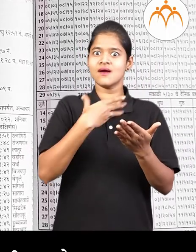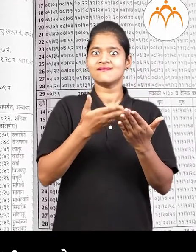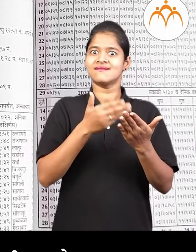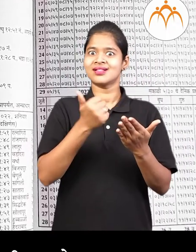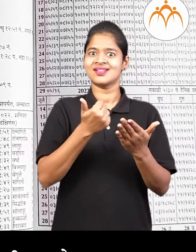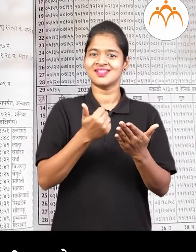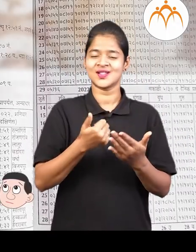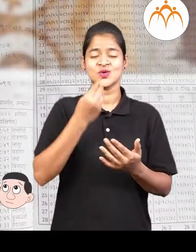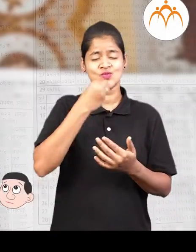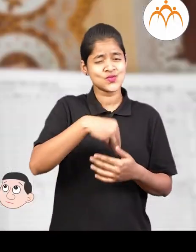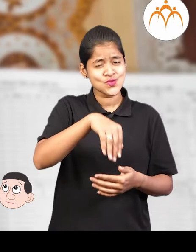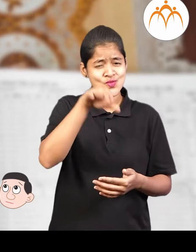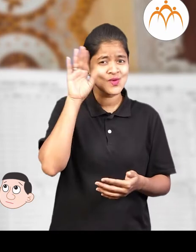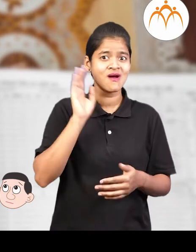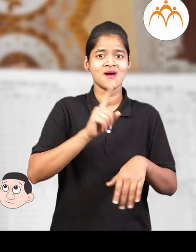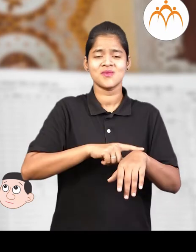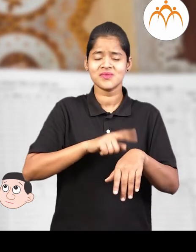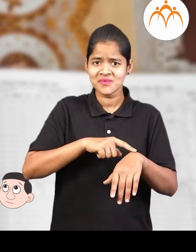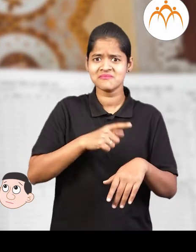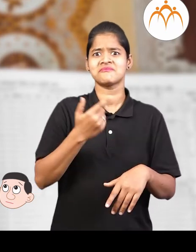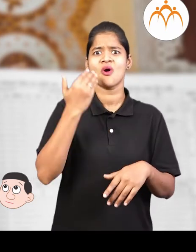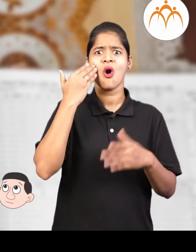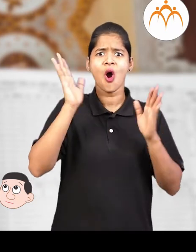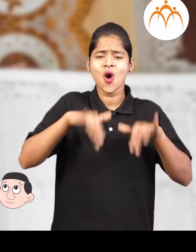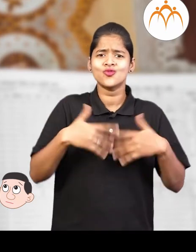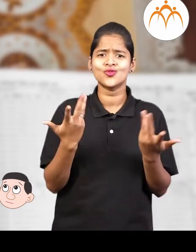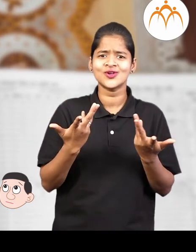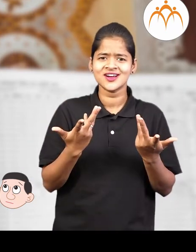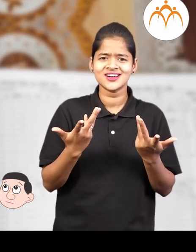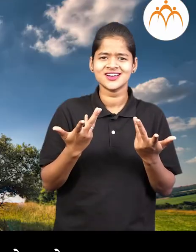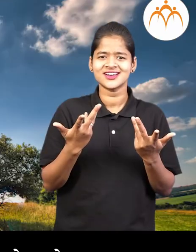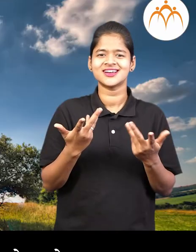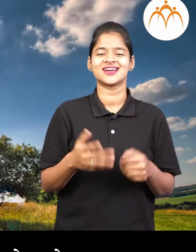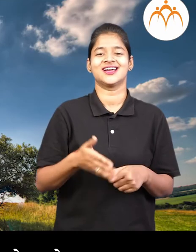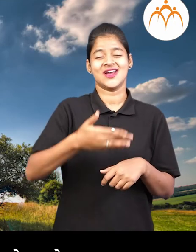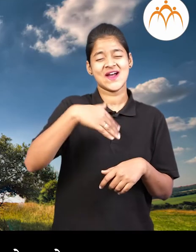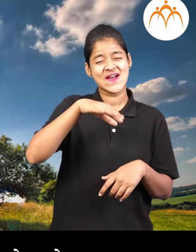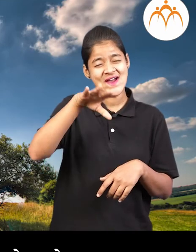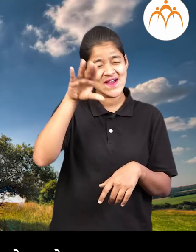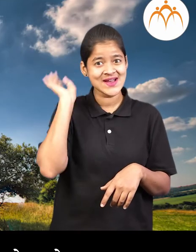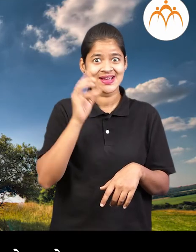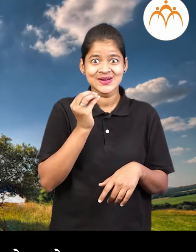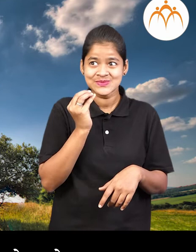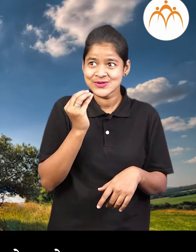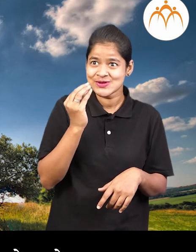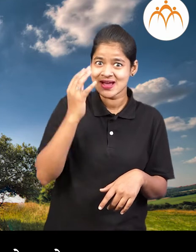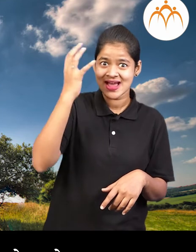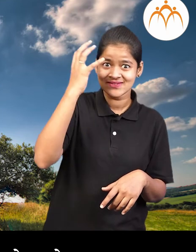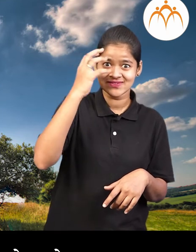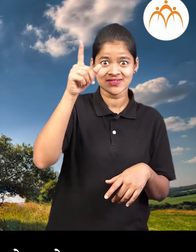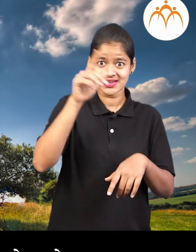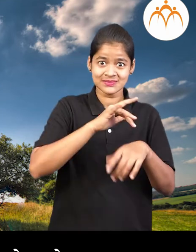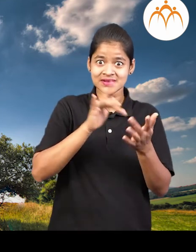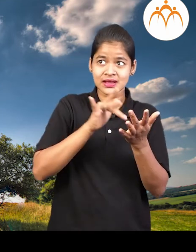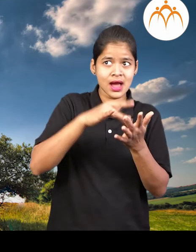करते पुर्वी चा काली वेल कशिमोज़त अस्तिल बरे फार वर्षान पुर्वी आकाशाच सूरिय कुठे